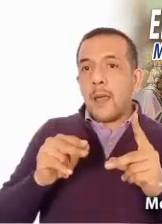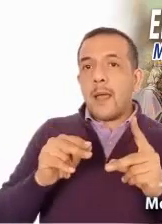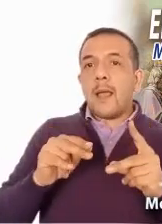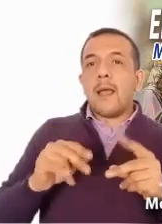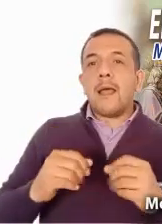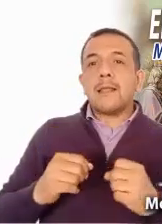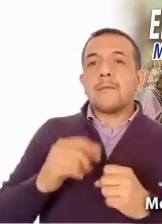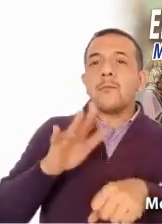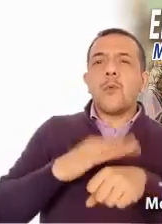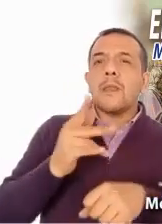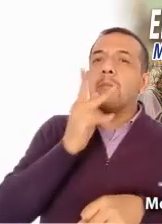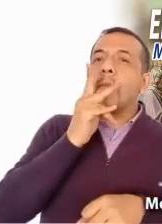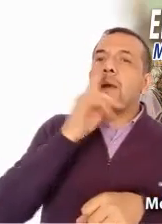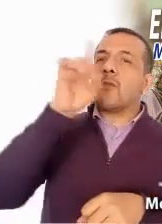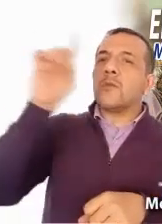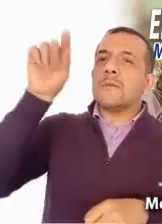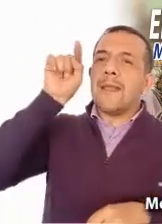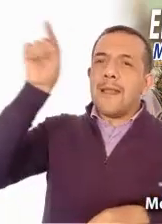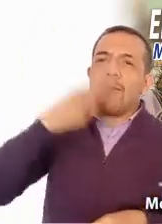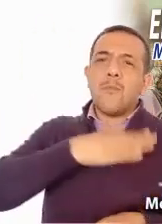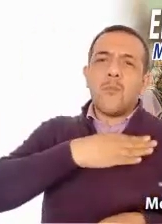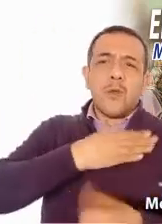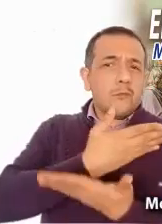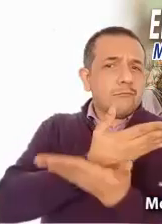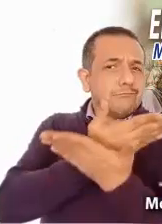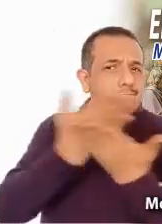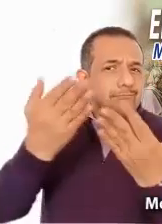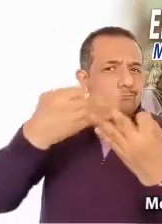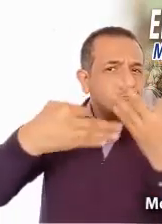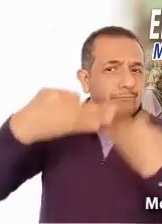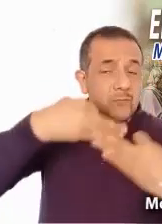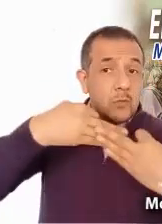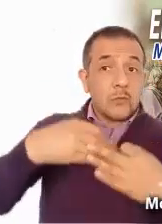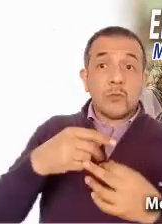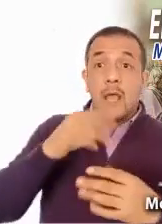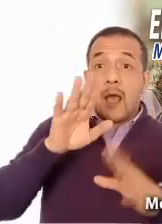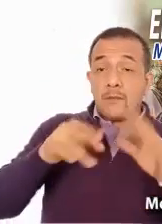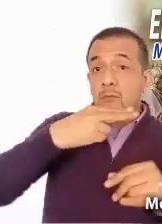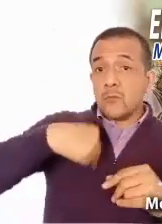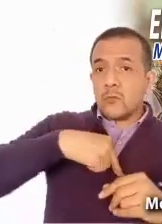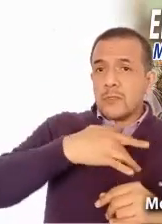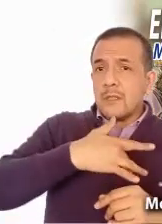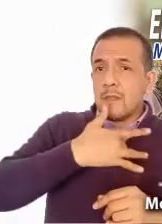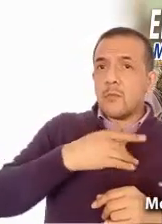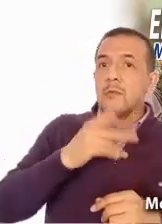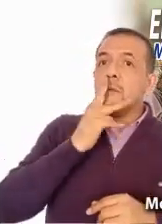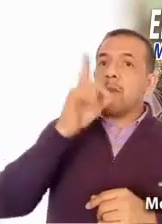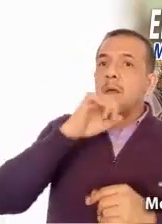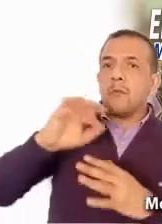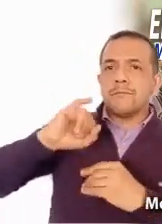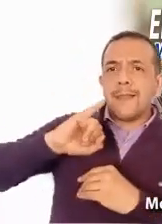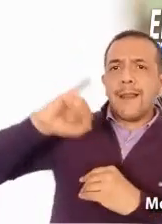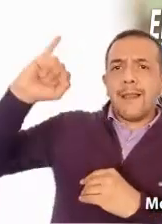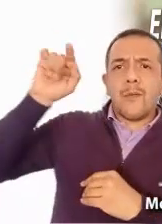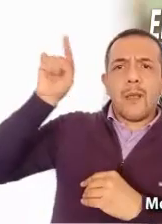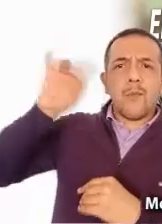Señor es bueno con todos. Para muchos de nosotros la experiencia de Dios es como de un ser lejano,